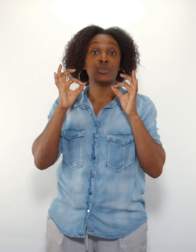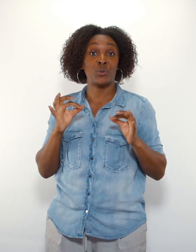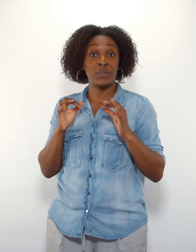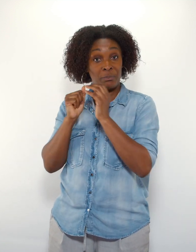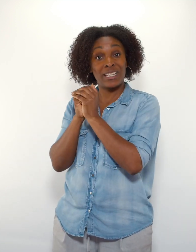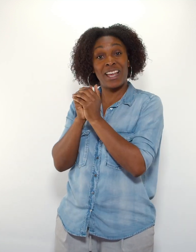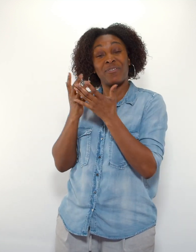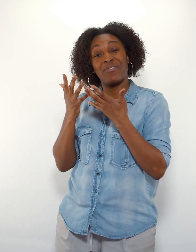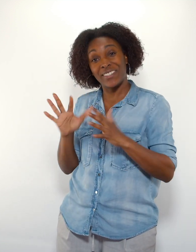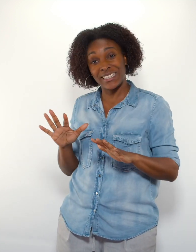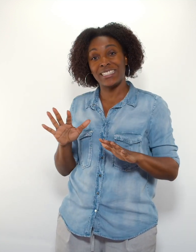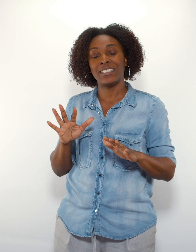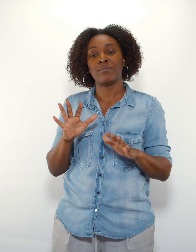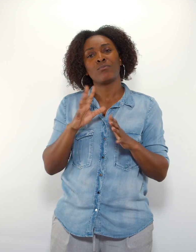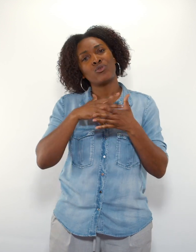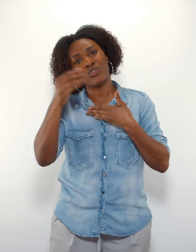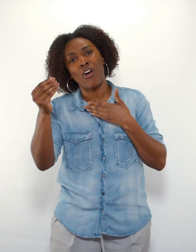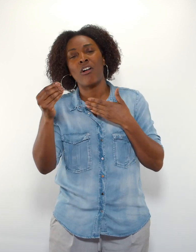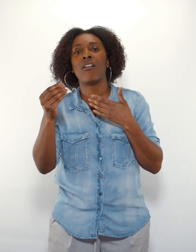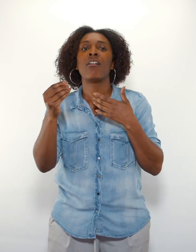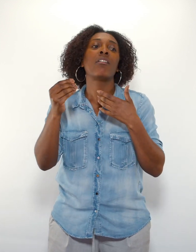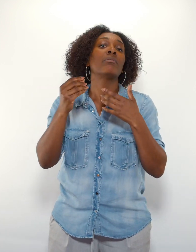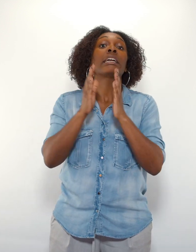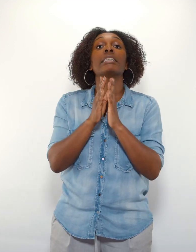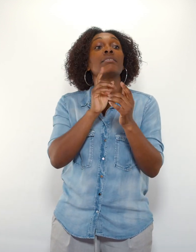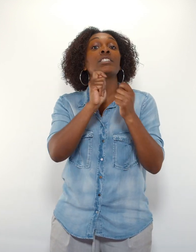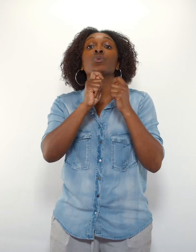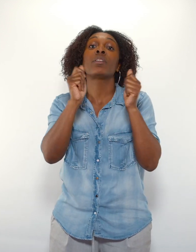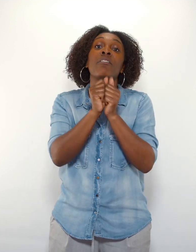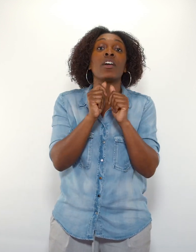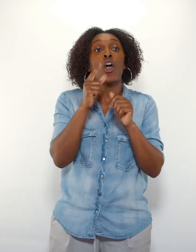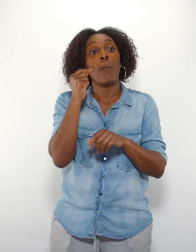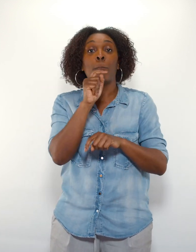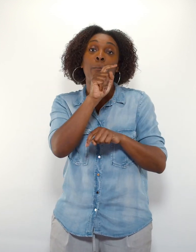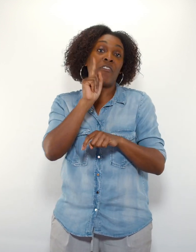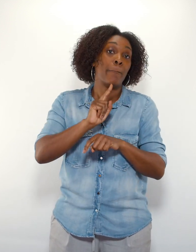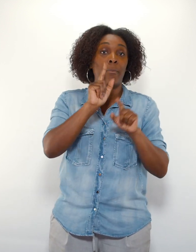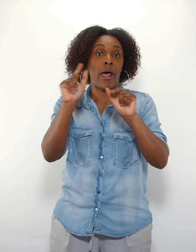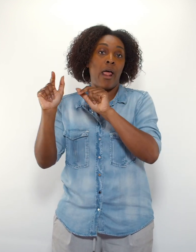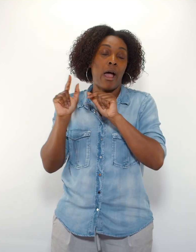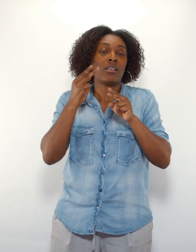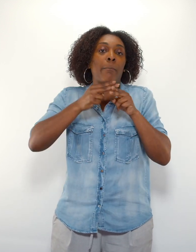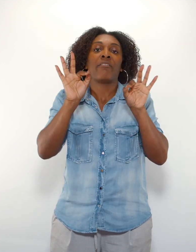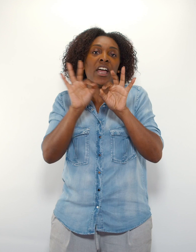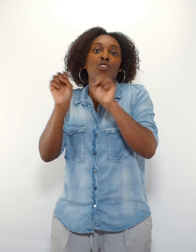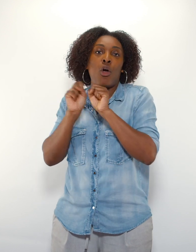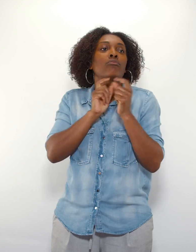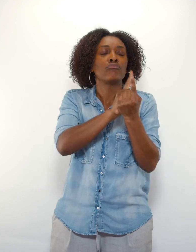prière, je suis sorti du lieu de culte.'ai discuté avec les frères, les sœurs. du moins les personnes qui étaient là avec nous. J'ai parlé un peu